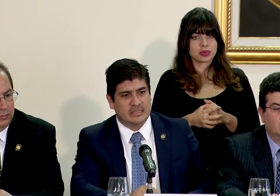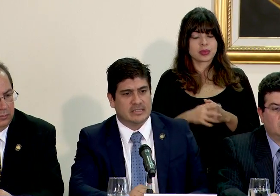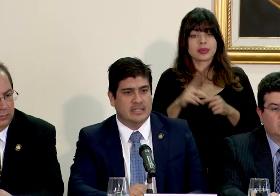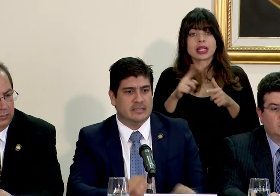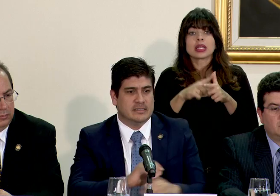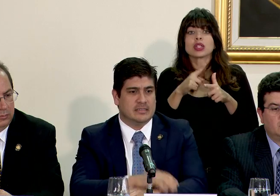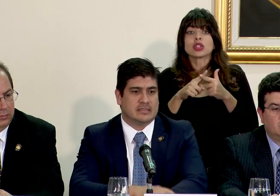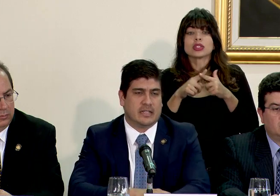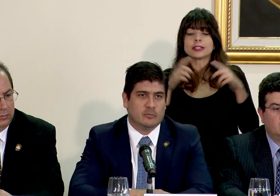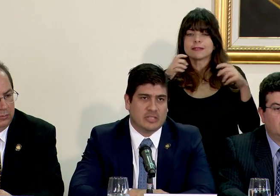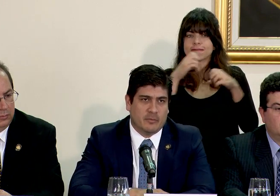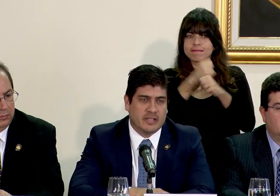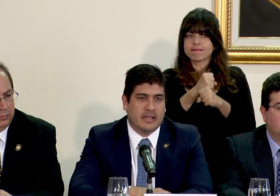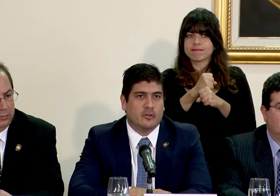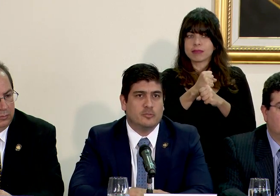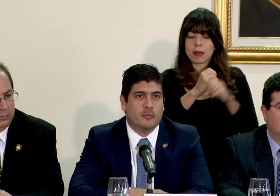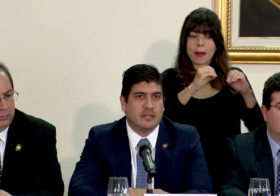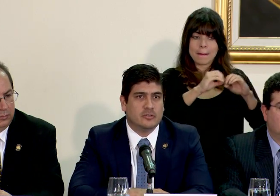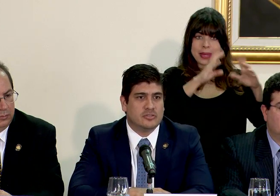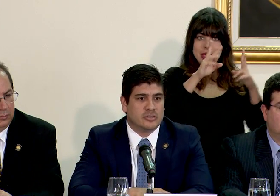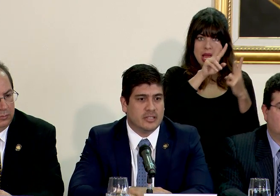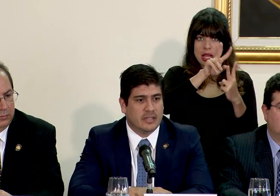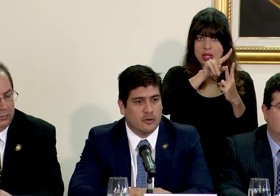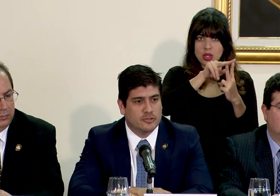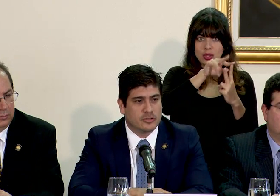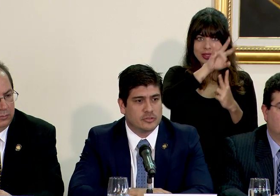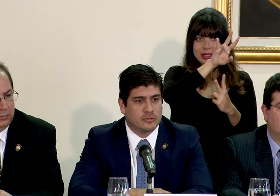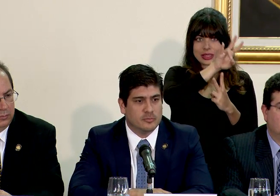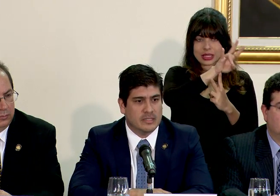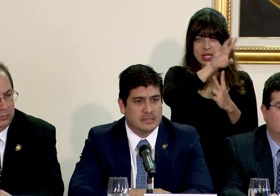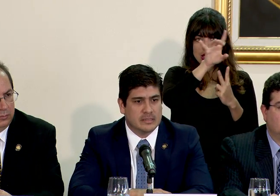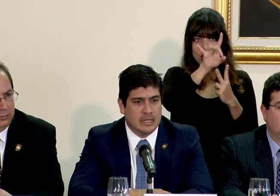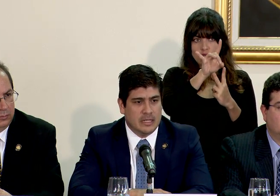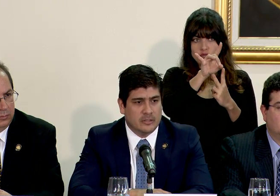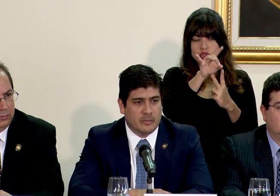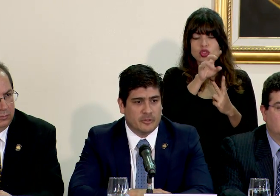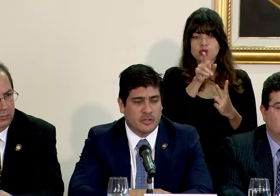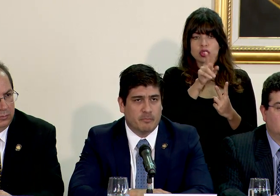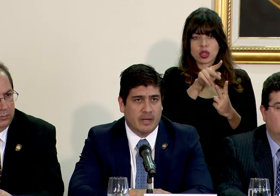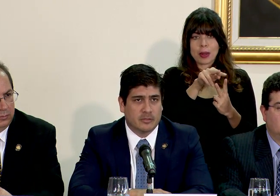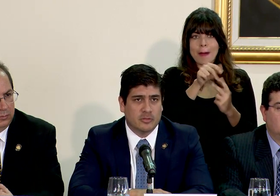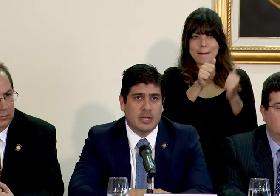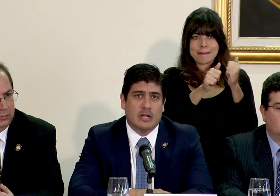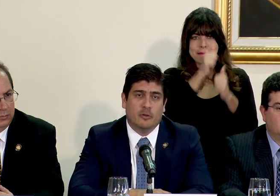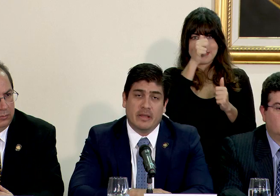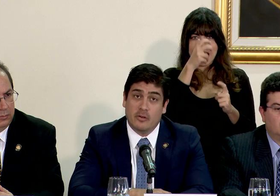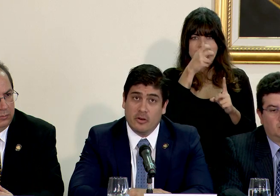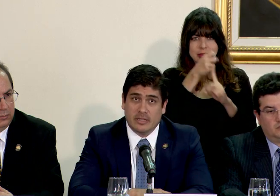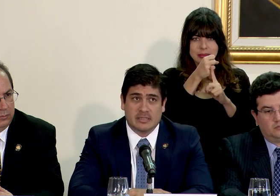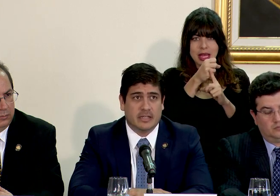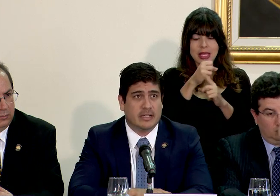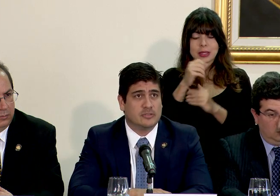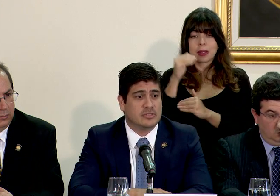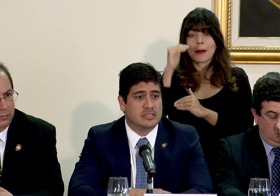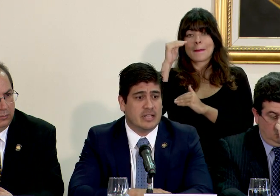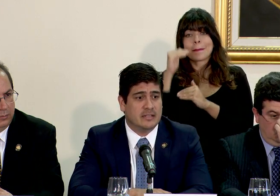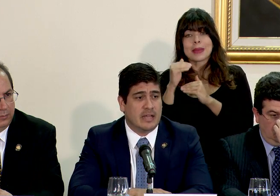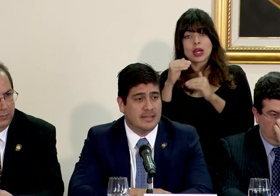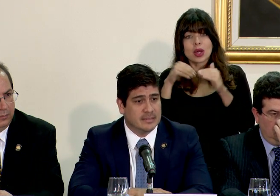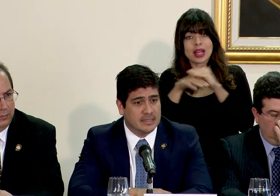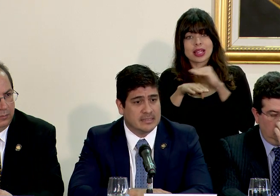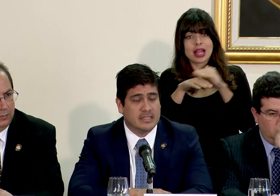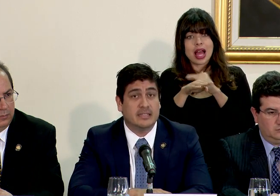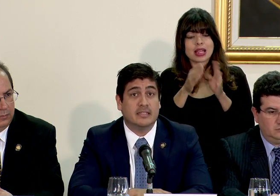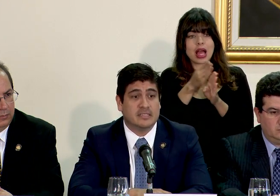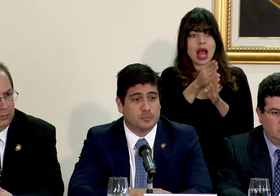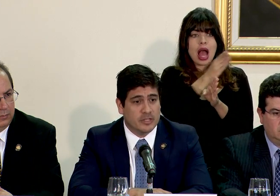Entonces, en síntesis, tenemos en la mañana dos momentos, siete a ocho, que son los más, los de mayor impacto, los menores ingresos están